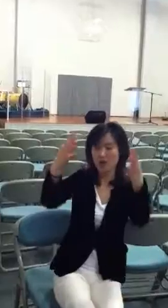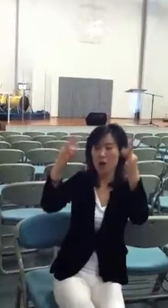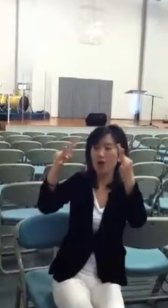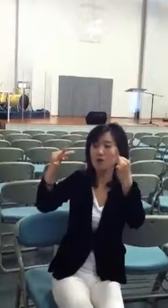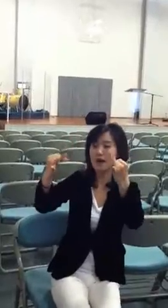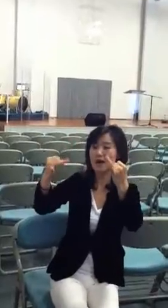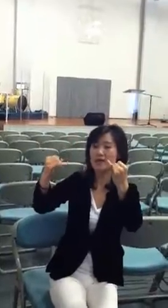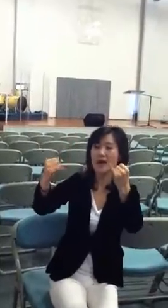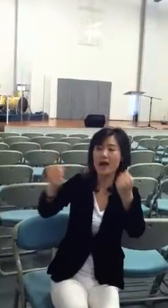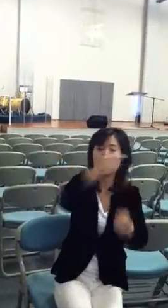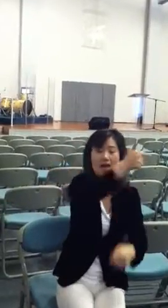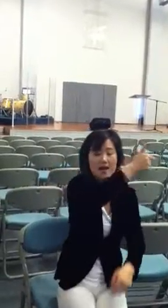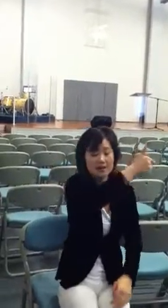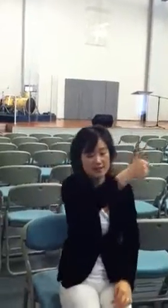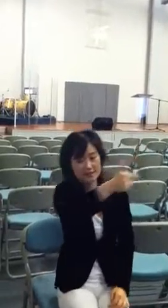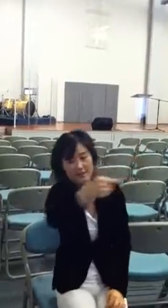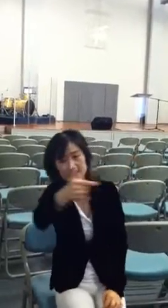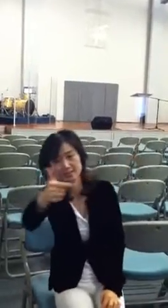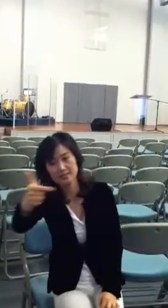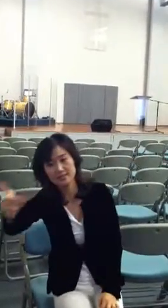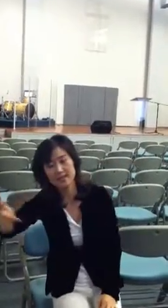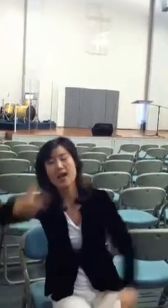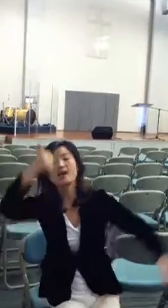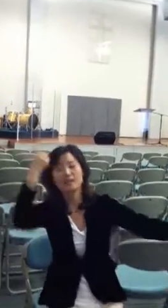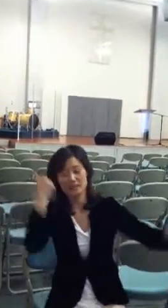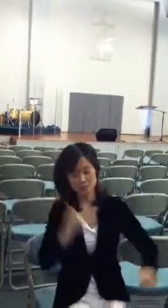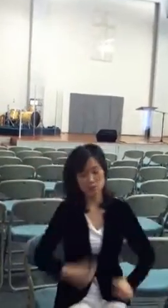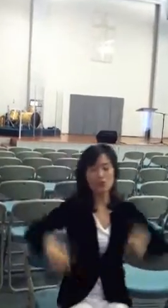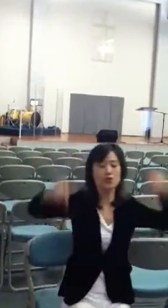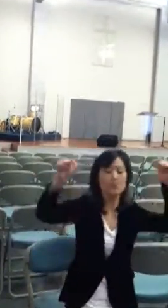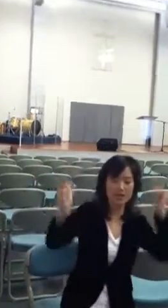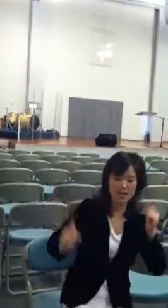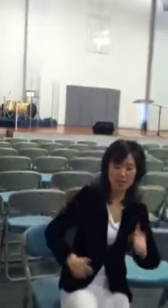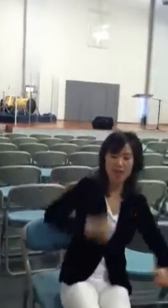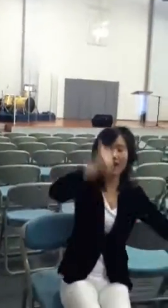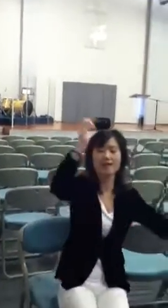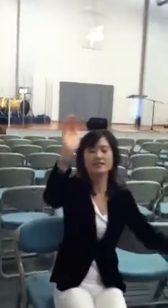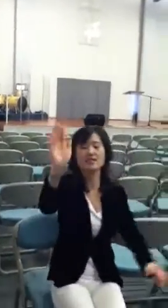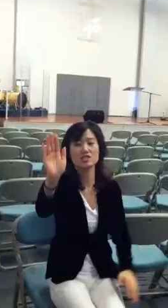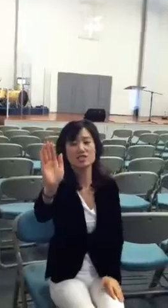얼마나 큰 기쁨이 되는지